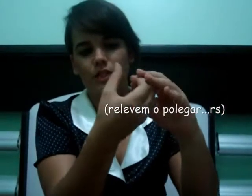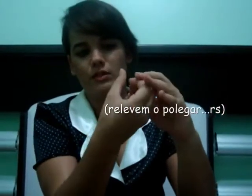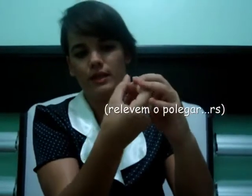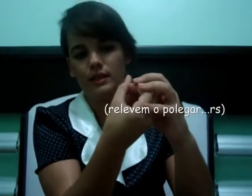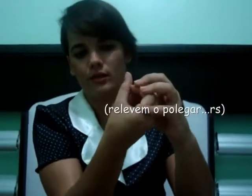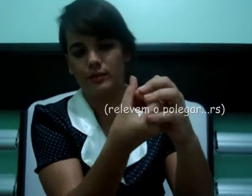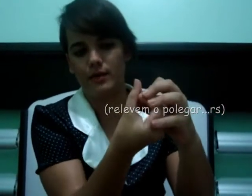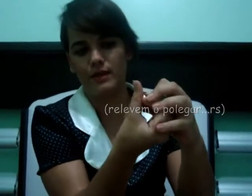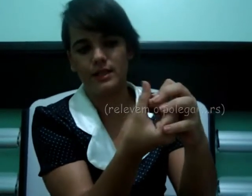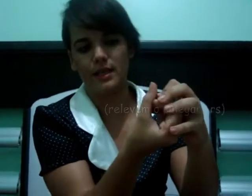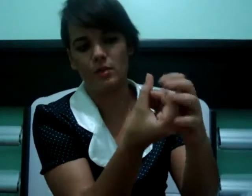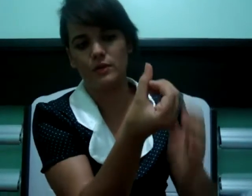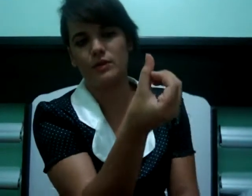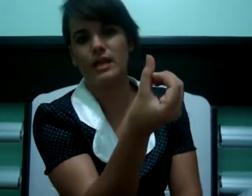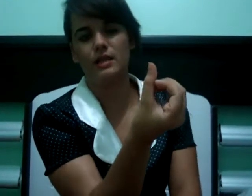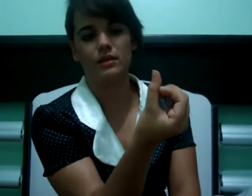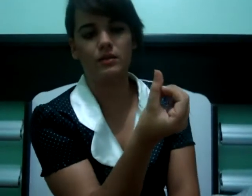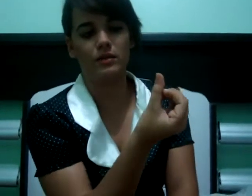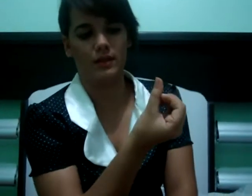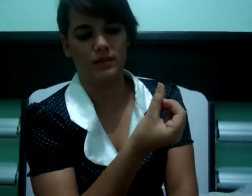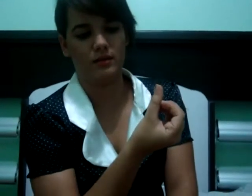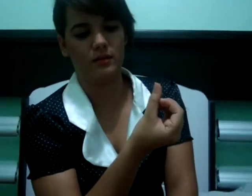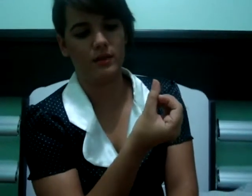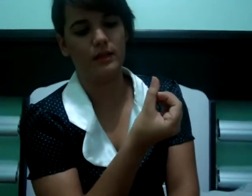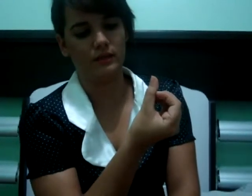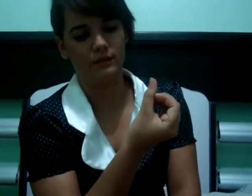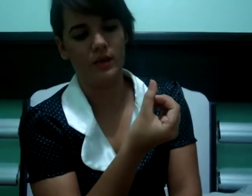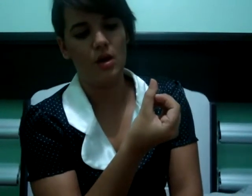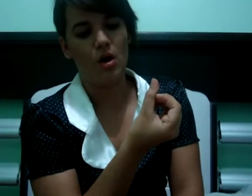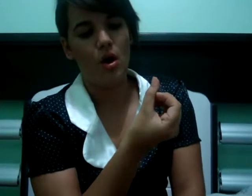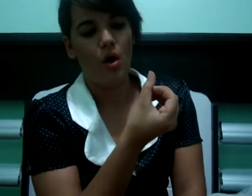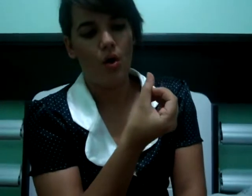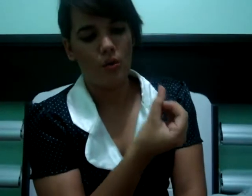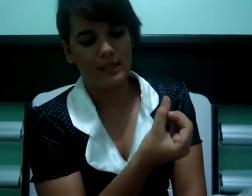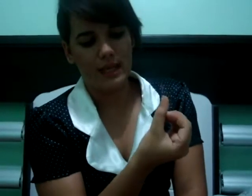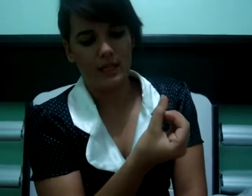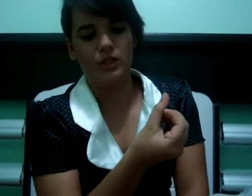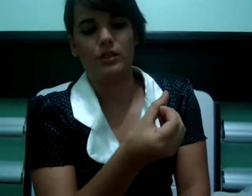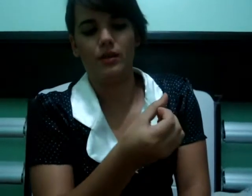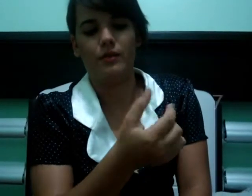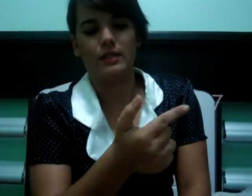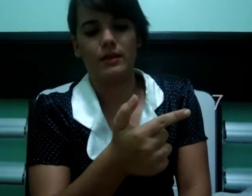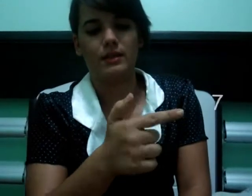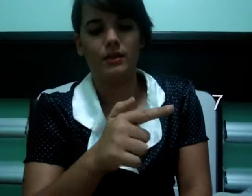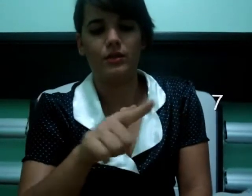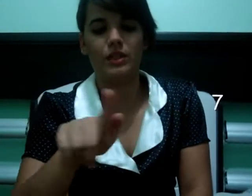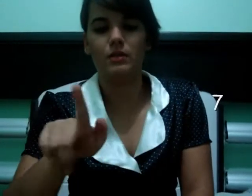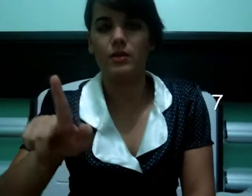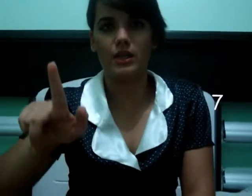bindinho aqui, ó. Para fazer como se fosse o desenhozinho do 6, certo? O 7 eu faço assim, ó. Estendo o